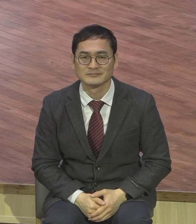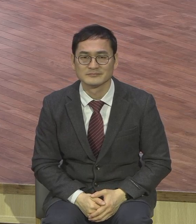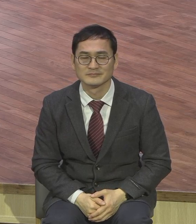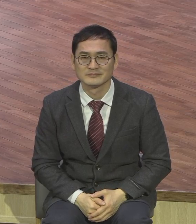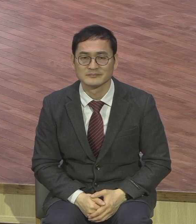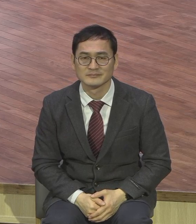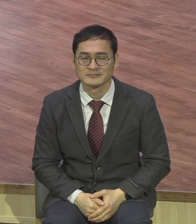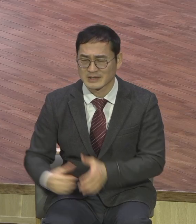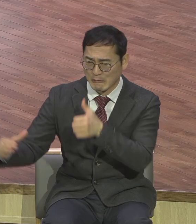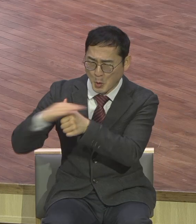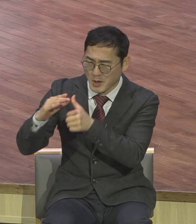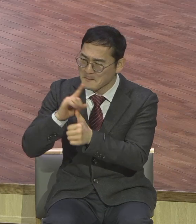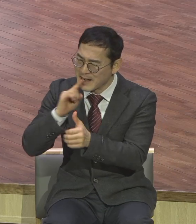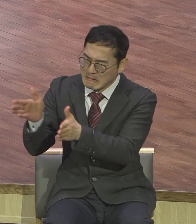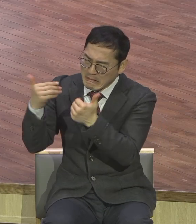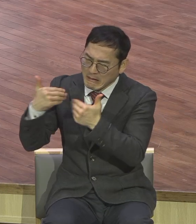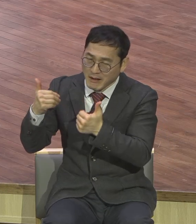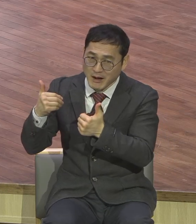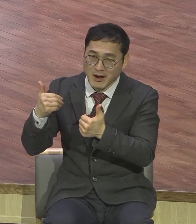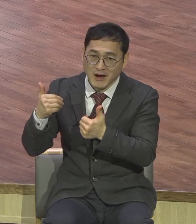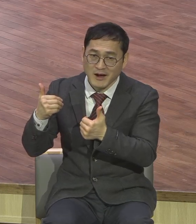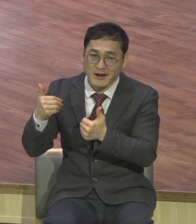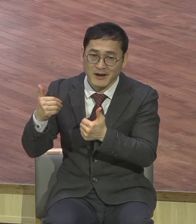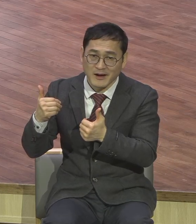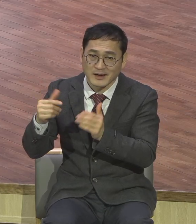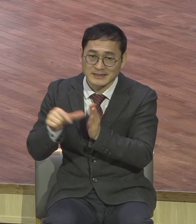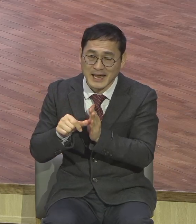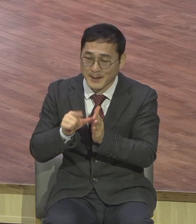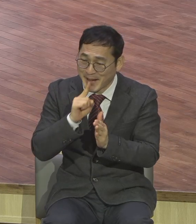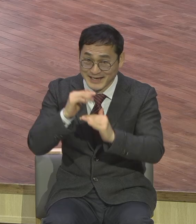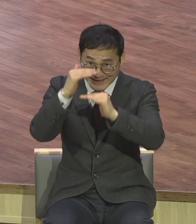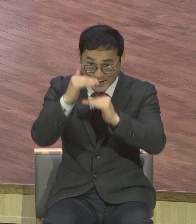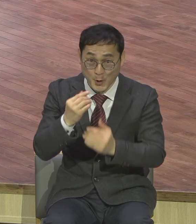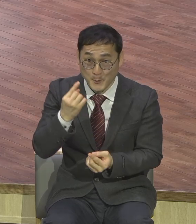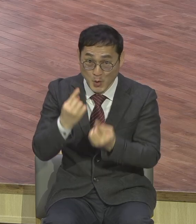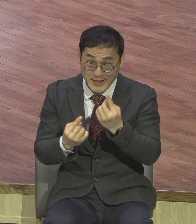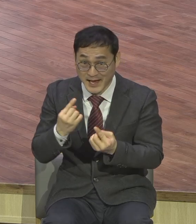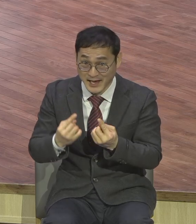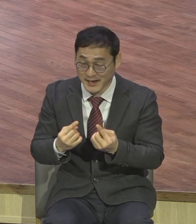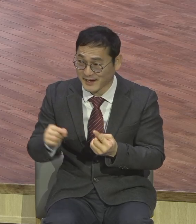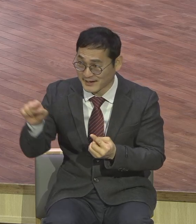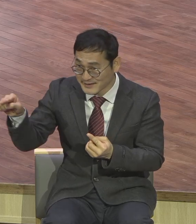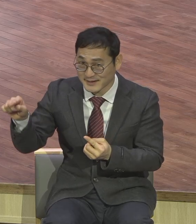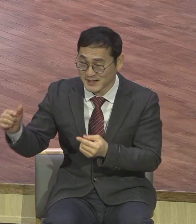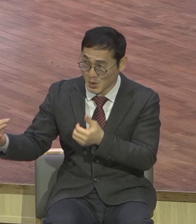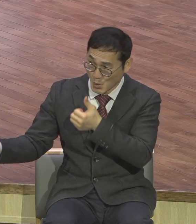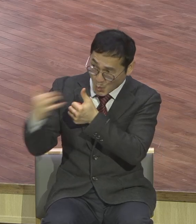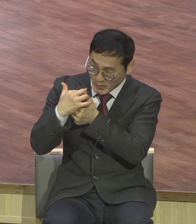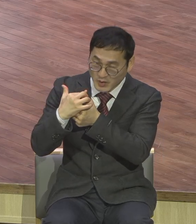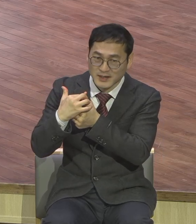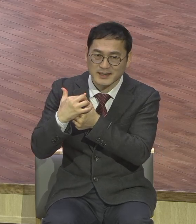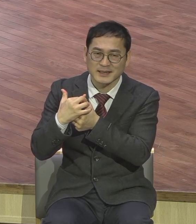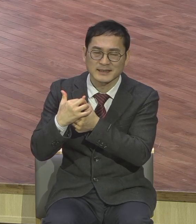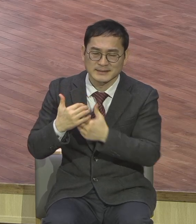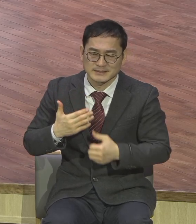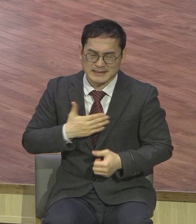말의 내용보다 공격당했다는 두려움과 이 분노의 감정이 기가하기 때문에 적대감만